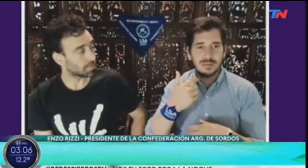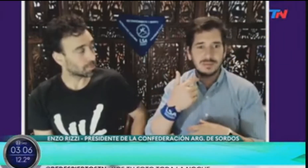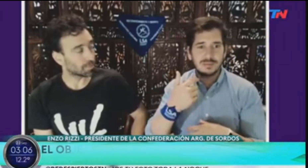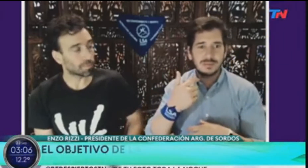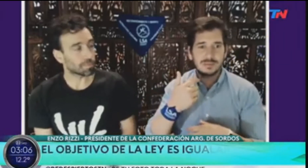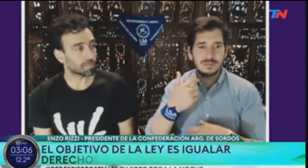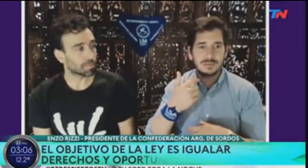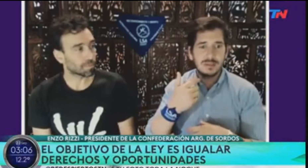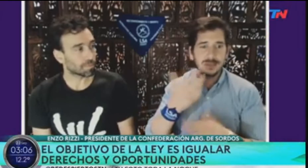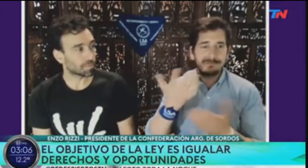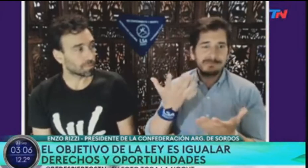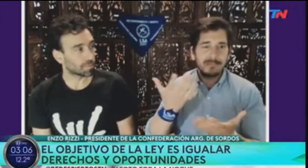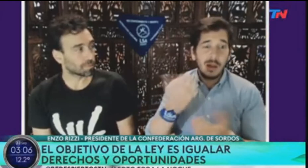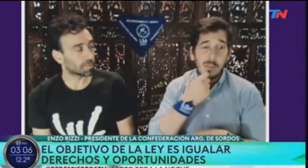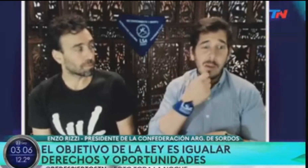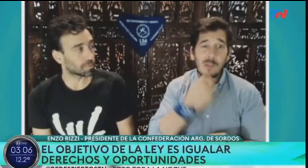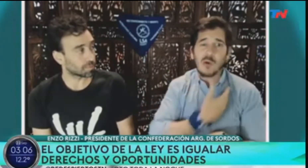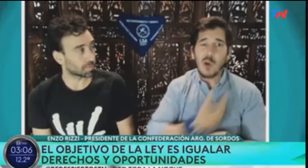a la comunidad sorda.